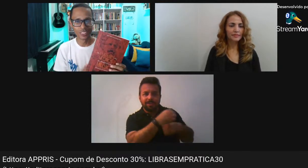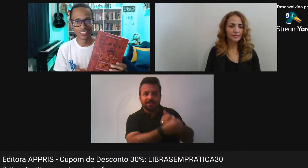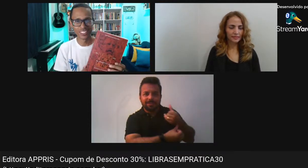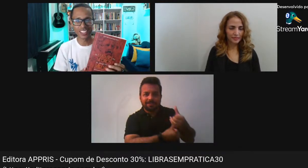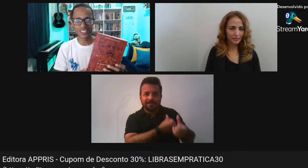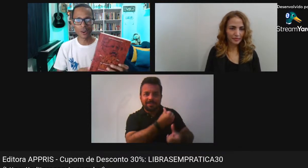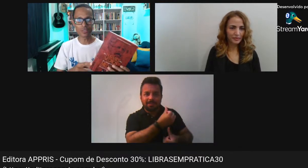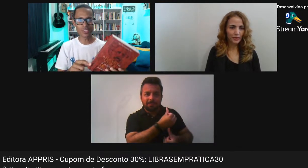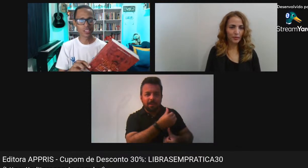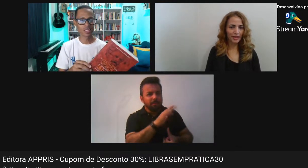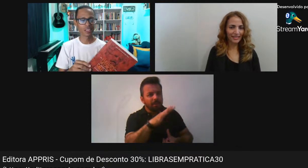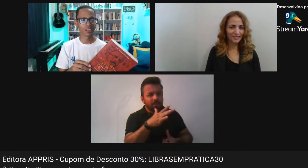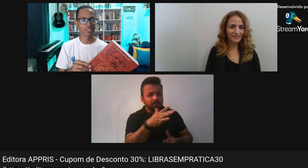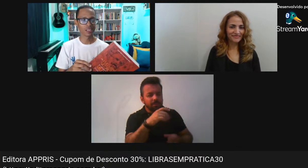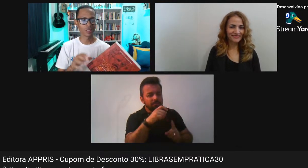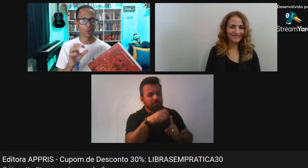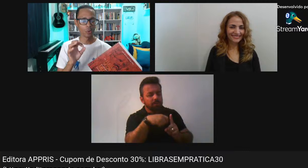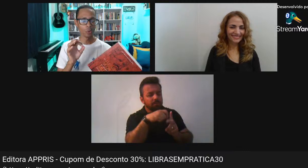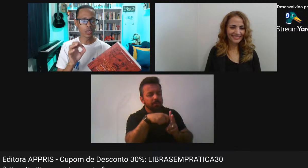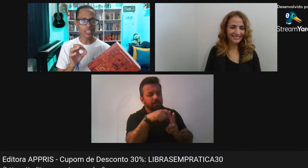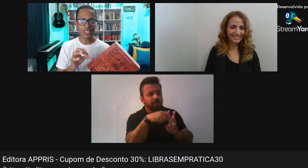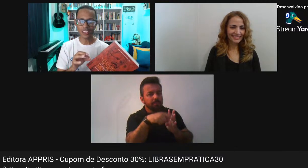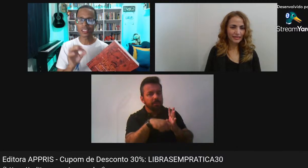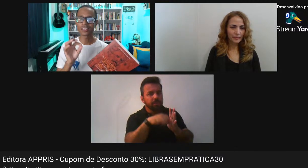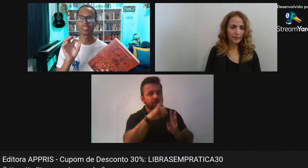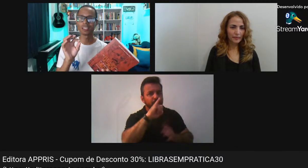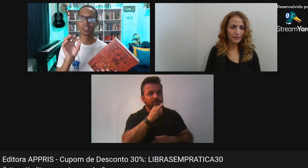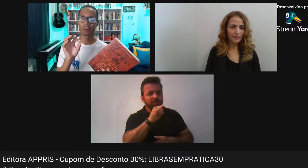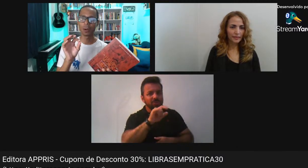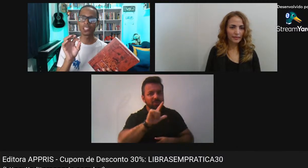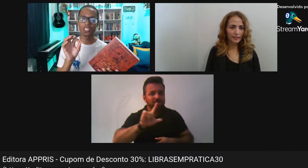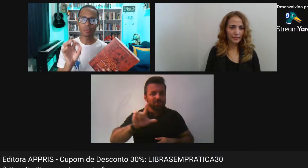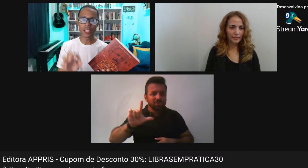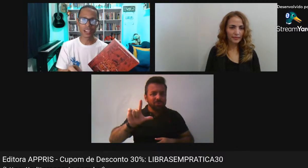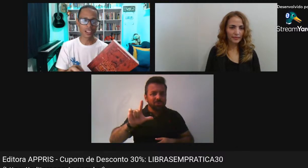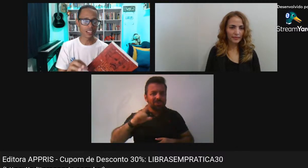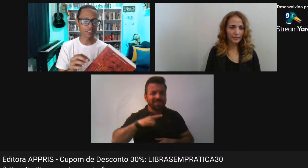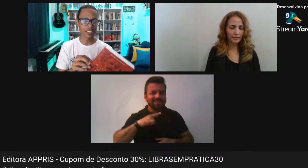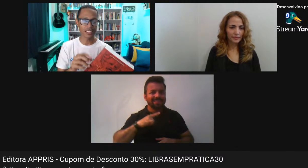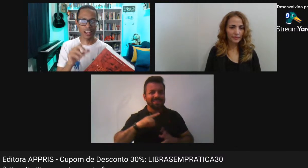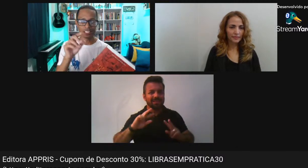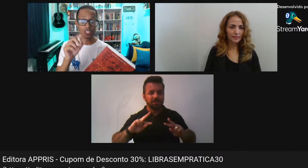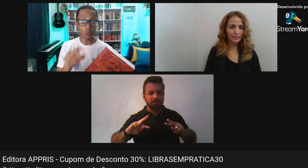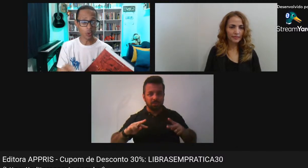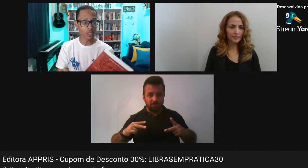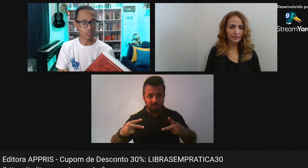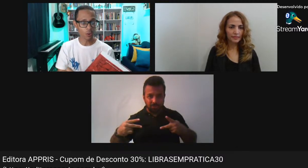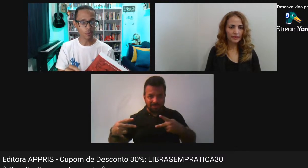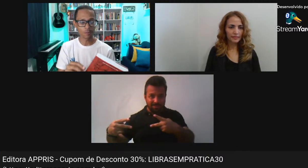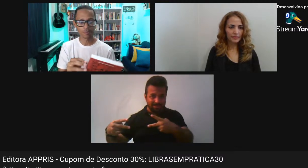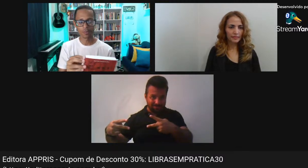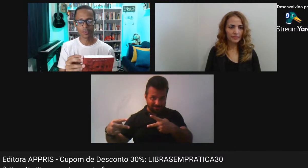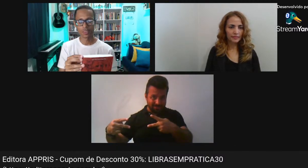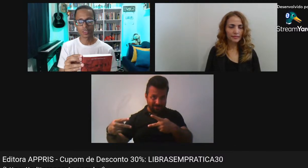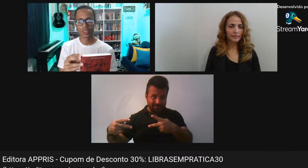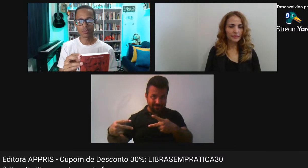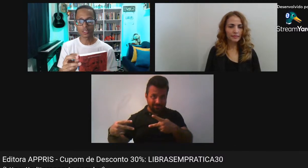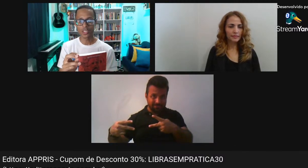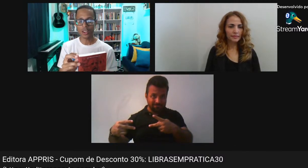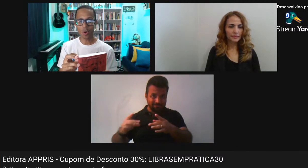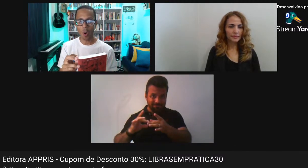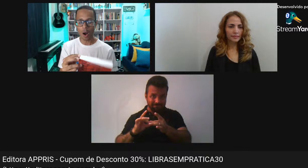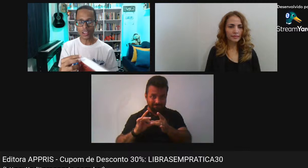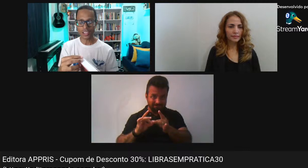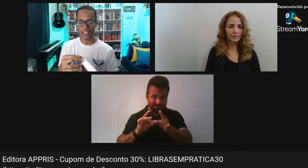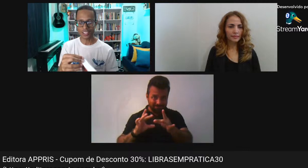Então Obrigada O link A partir de amanhã Ele vai estar disponível E